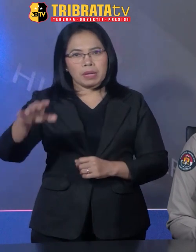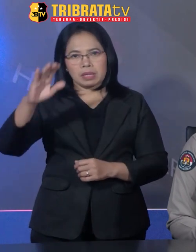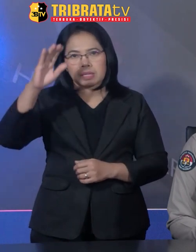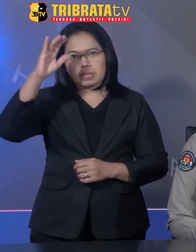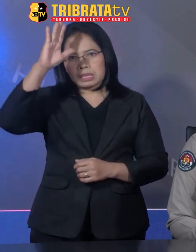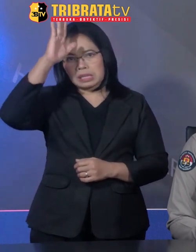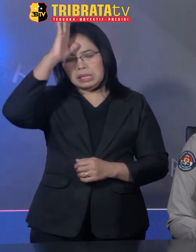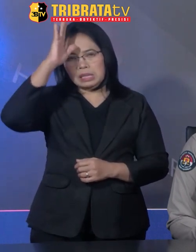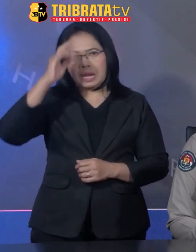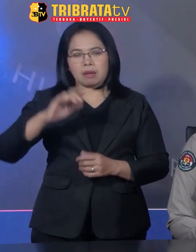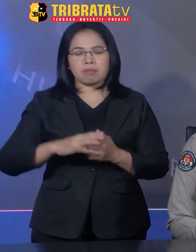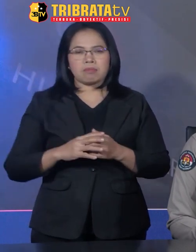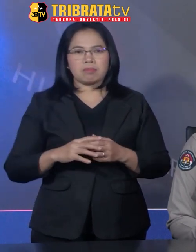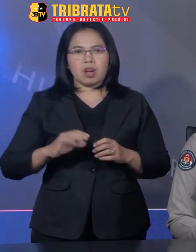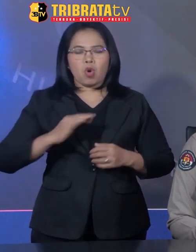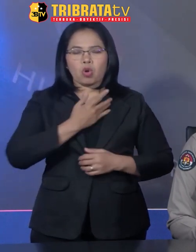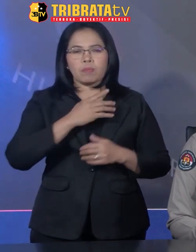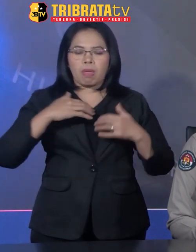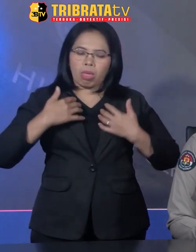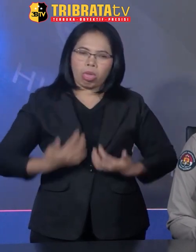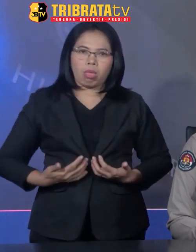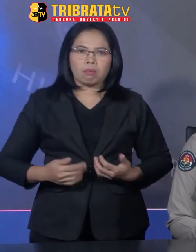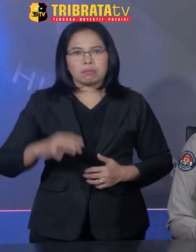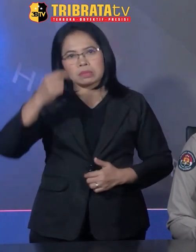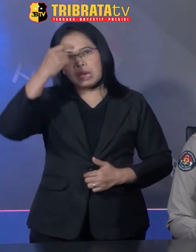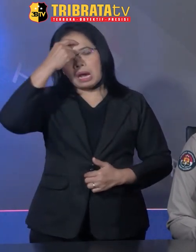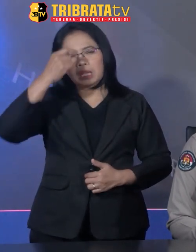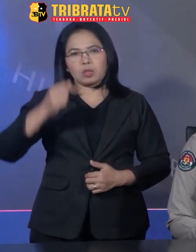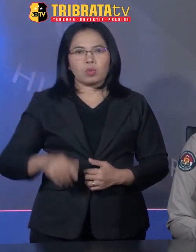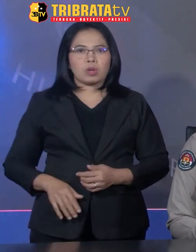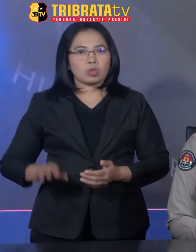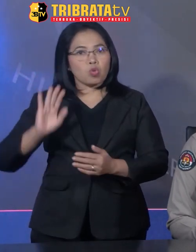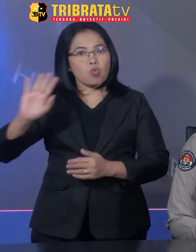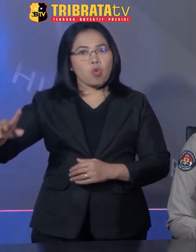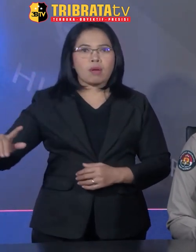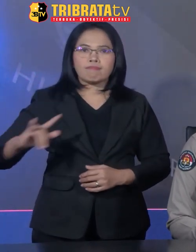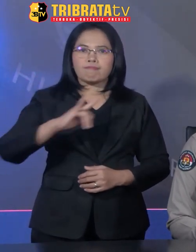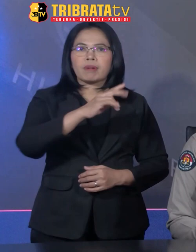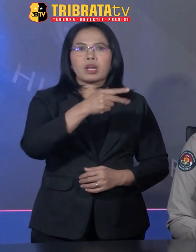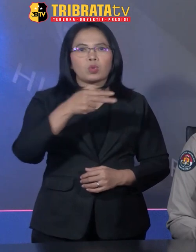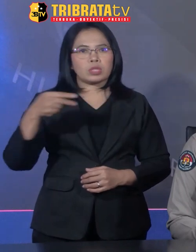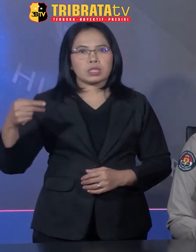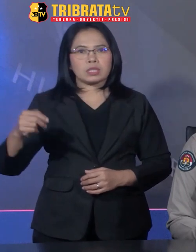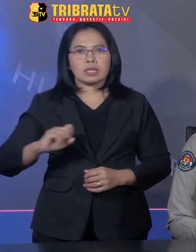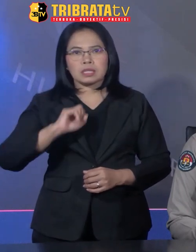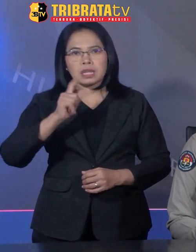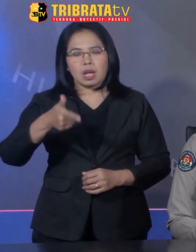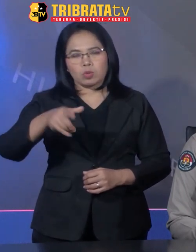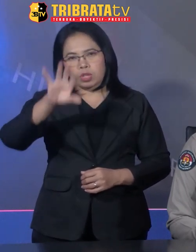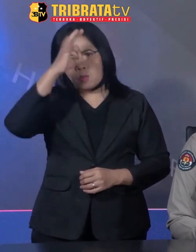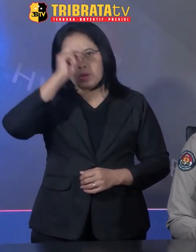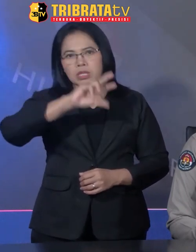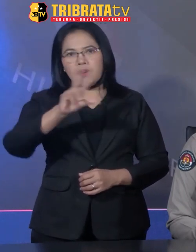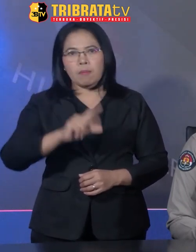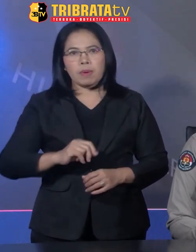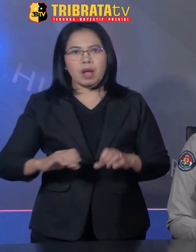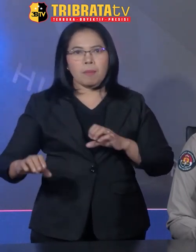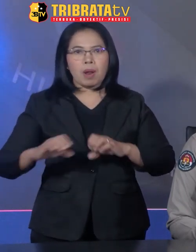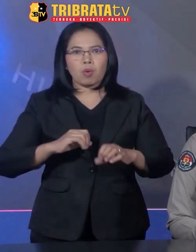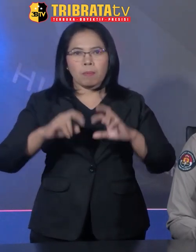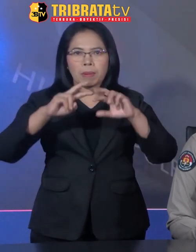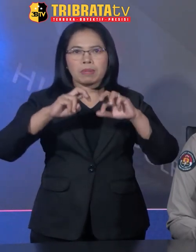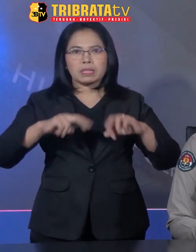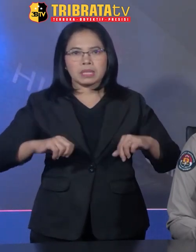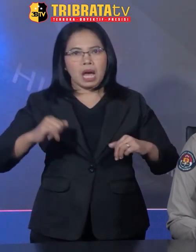mengalami penurunan kesehatan hingga dipulangkan ke Indonesia dan selanjutnya, Polda Jawa Barat melakukan